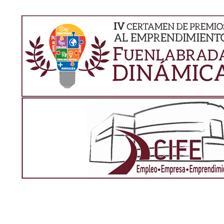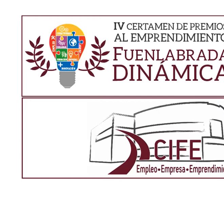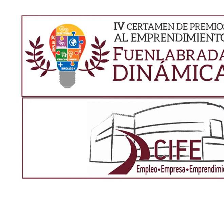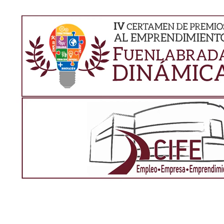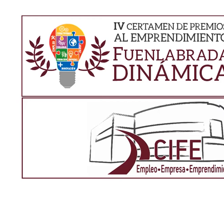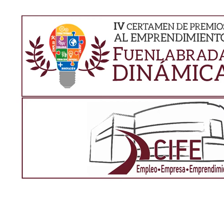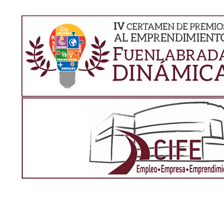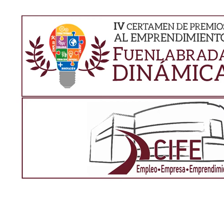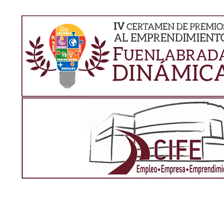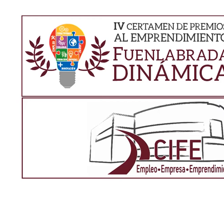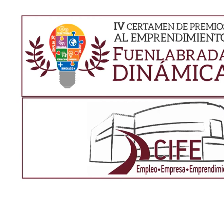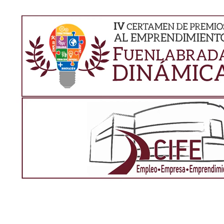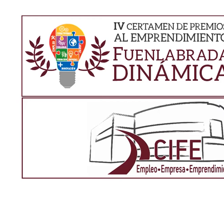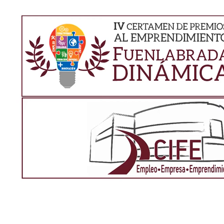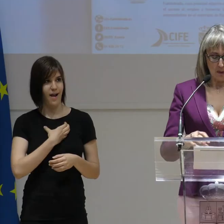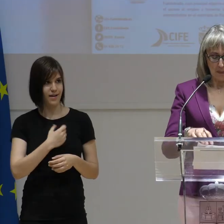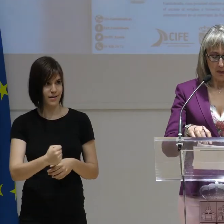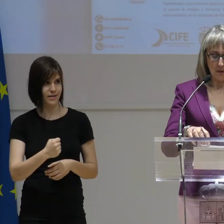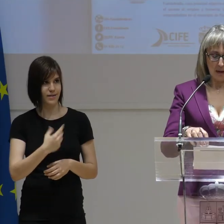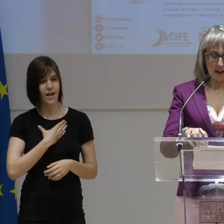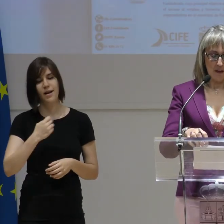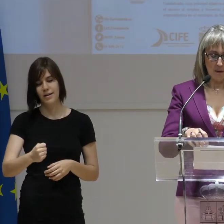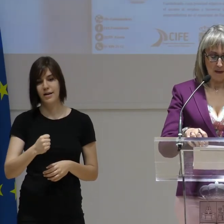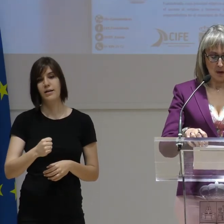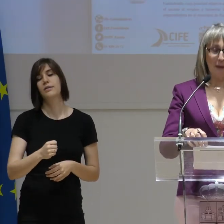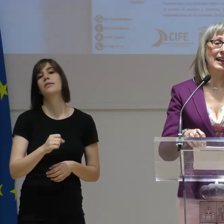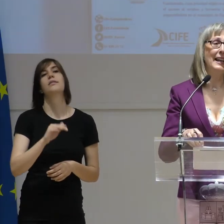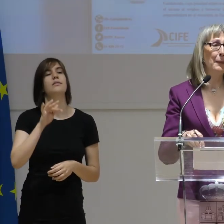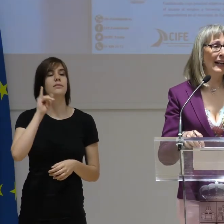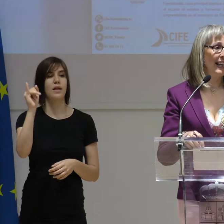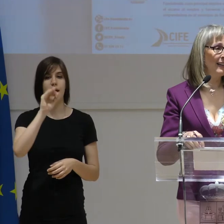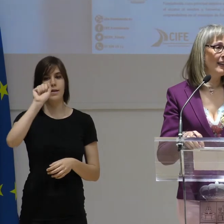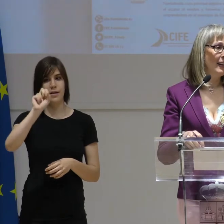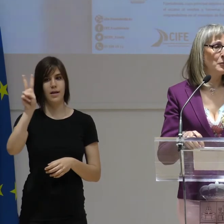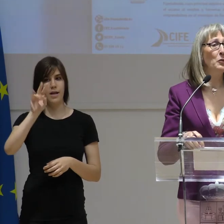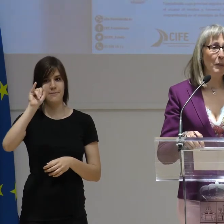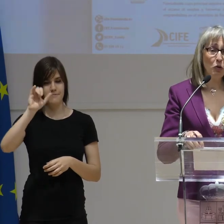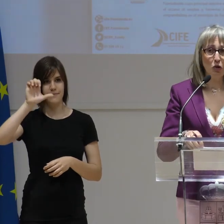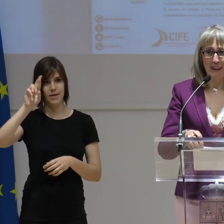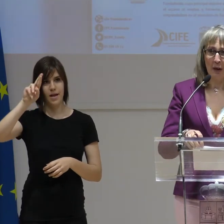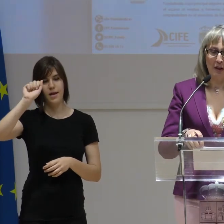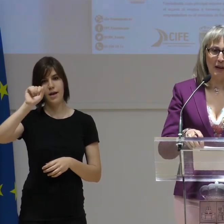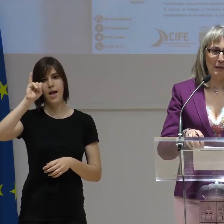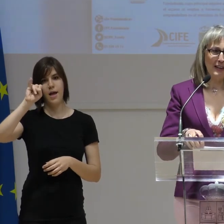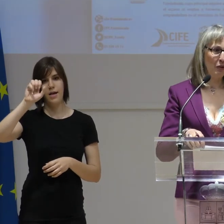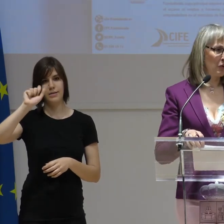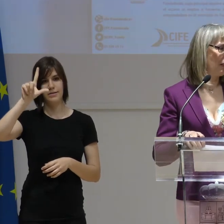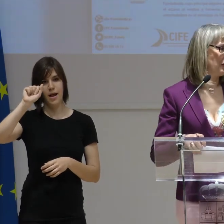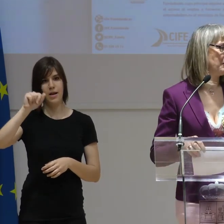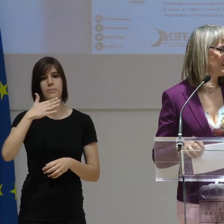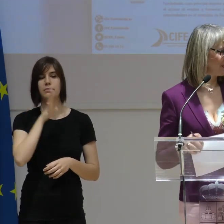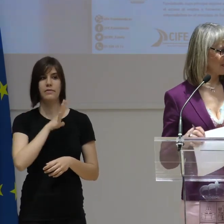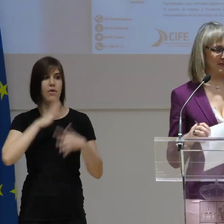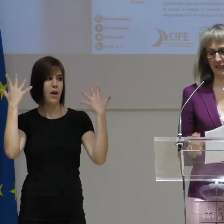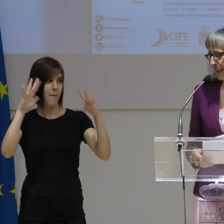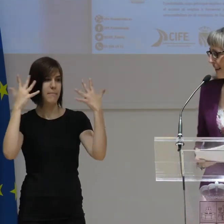El alcalde de Fuenlabrada, alcalde presidente del Ayuntamiento de Fuenlabrada, don Francisco Javier Ayala, para quien les pide un aplauso nos va a dirigir unas palabras a continuación.